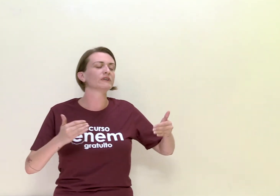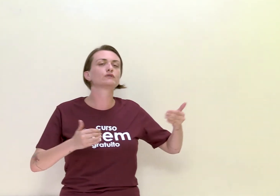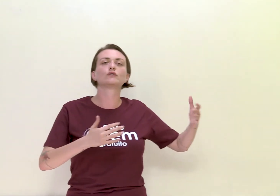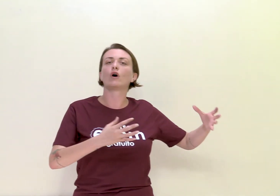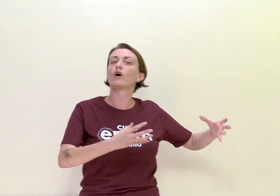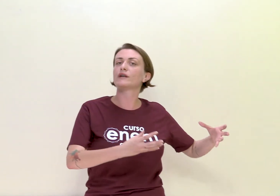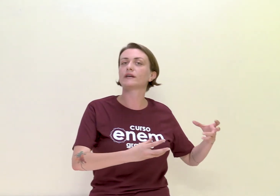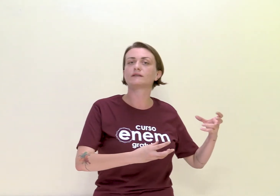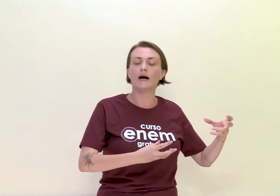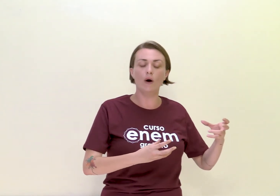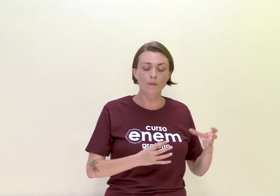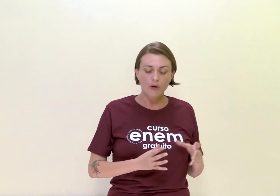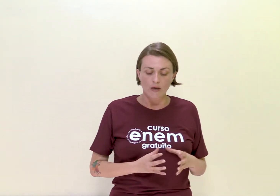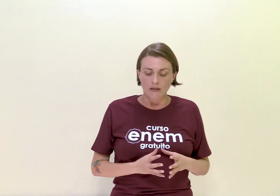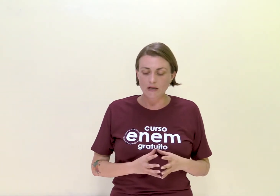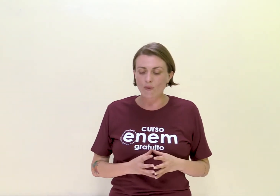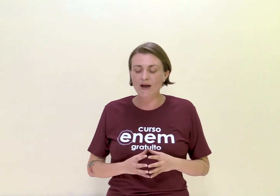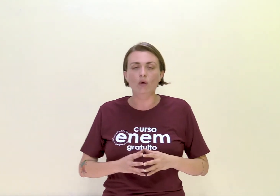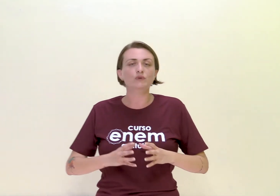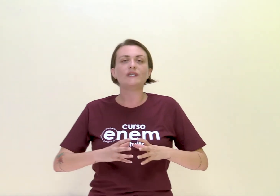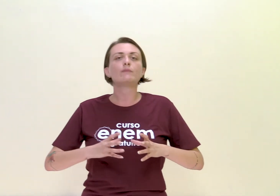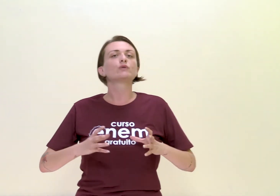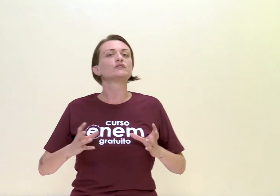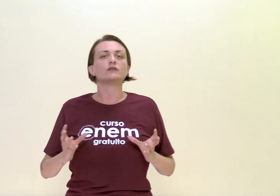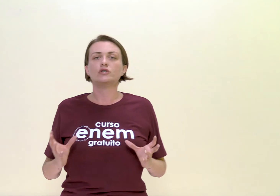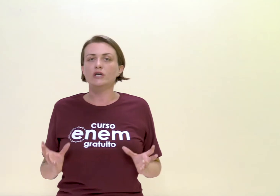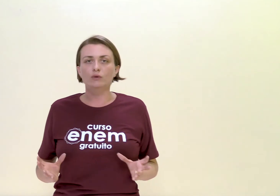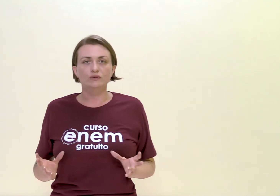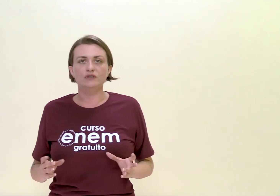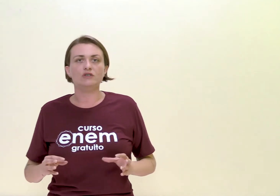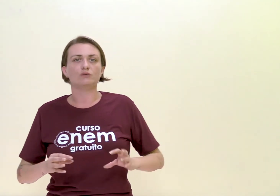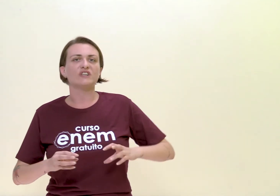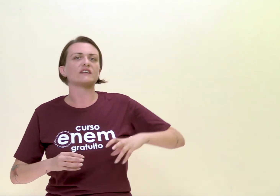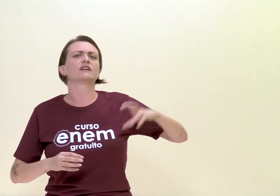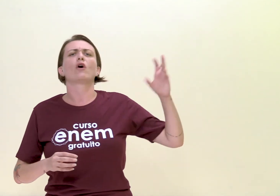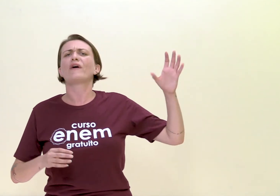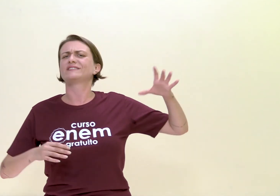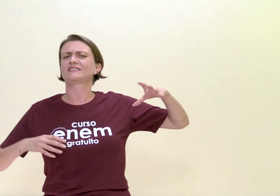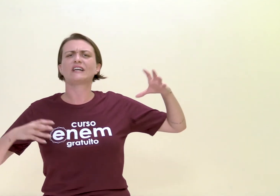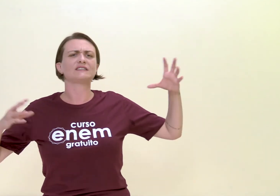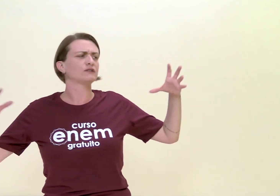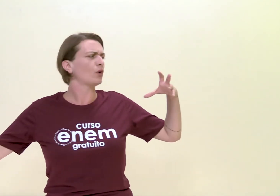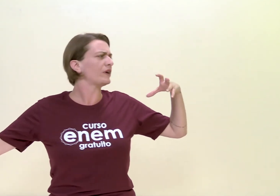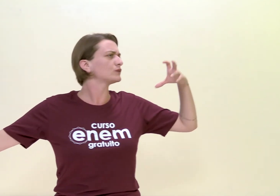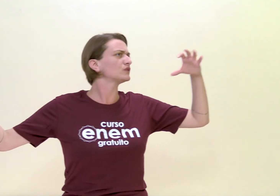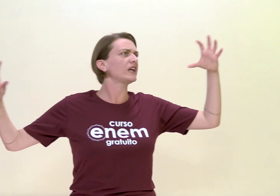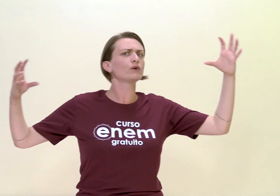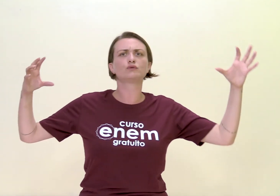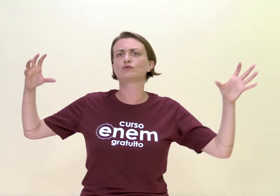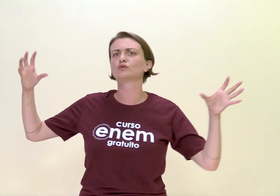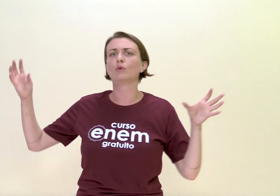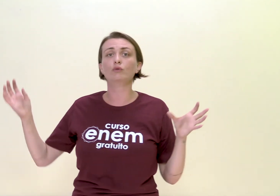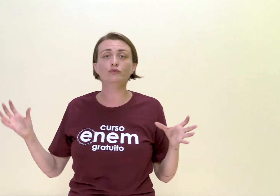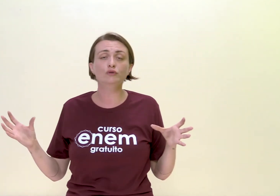uma história e tal. Não é como os épicos antigos, que tinham os grandes heróis, as grandes nações, os deuses, os monstros,